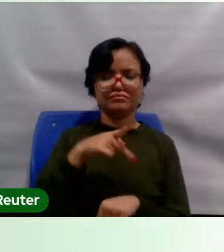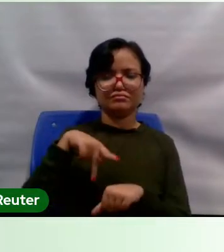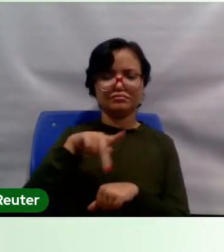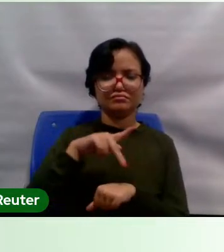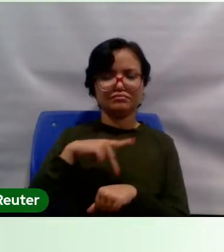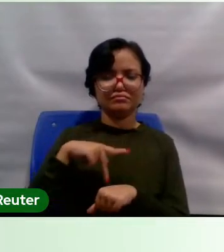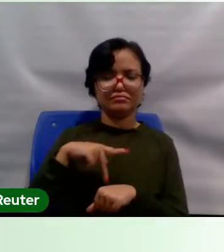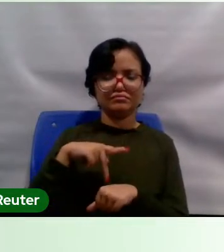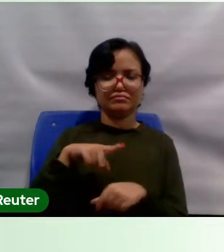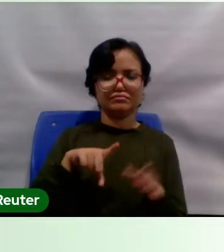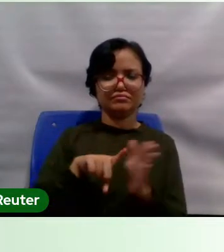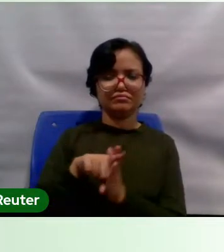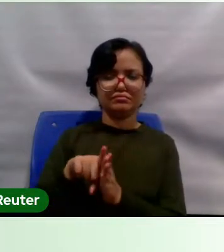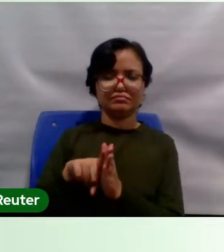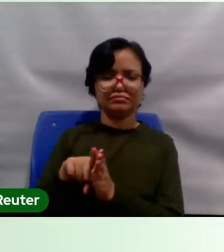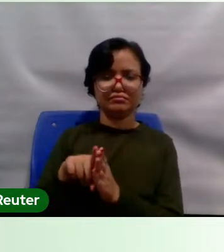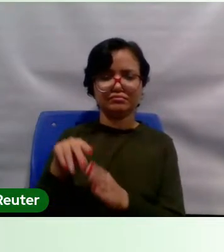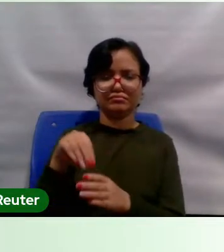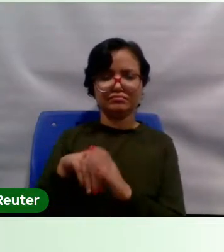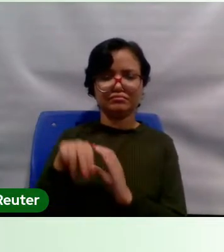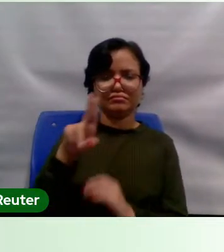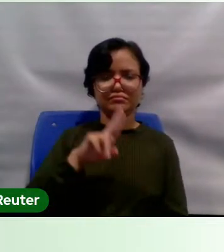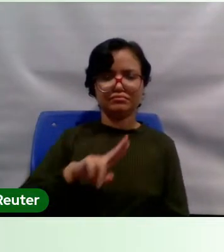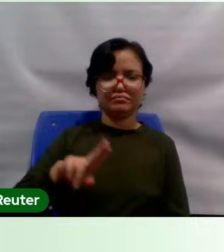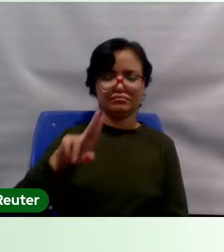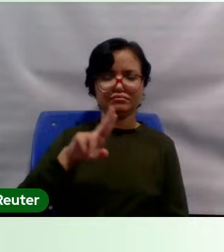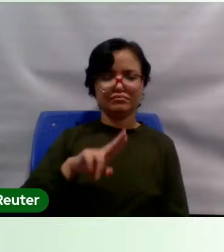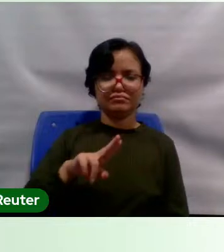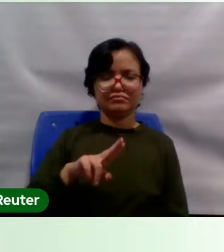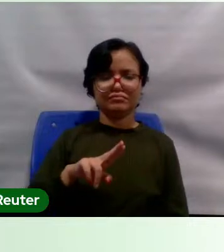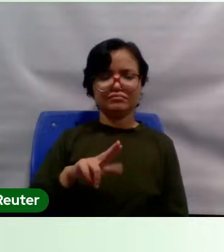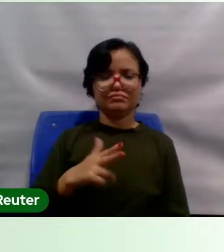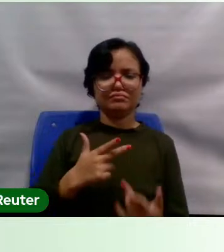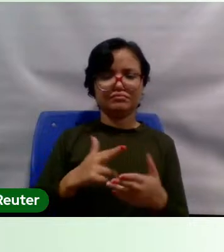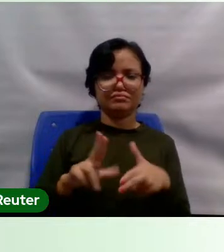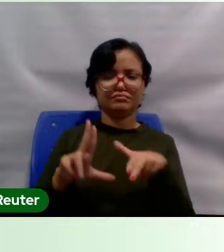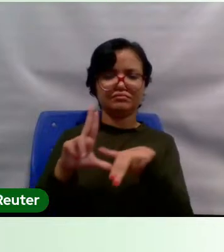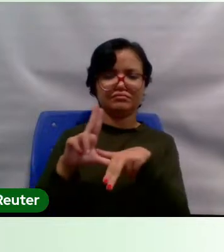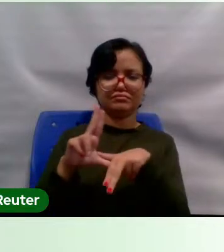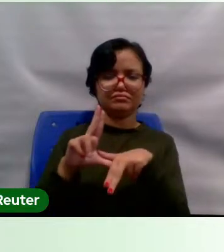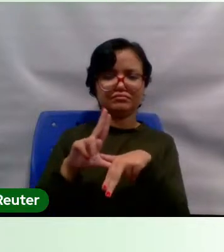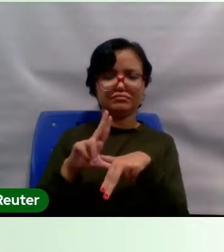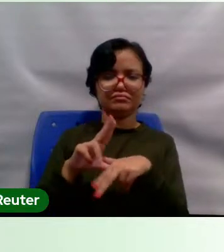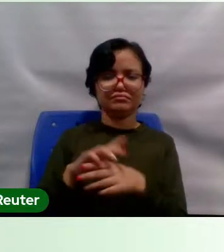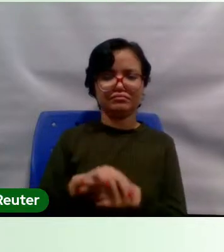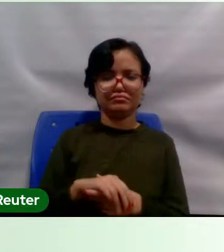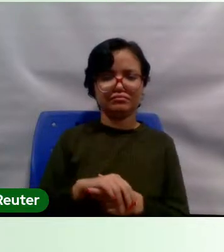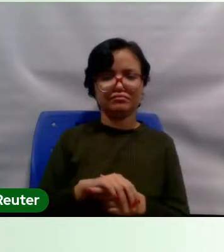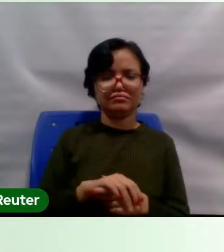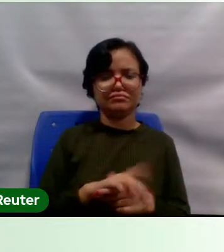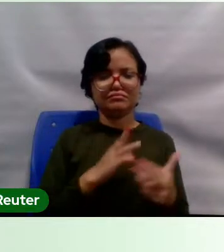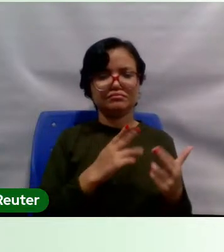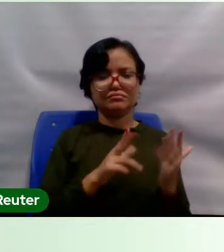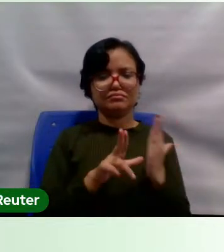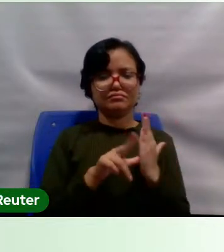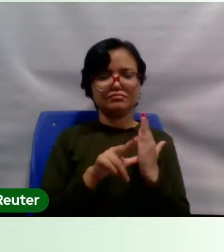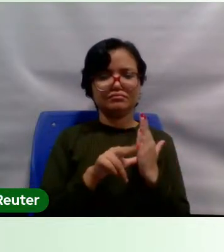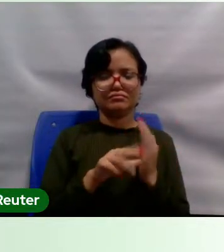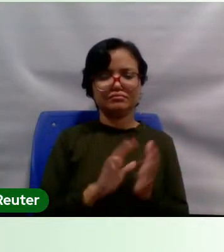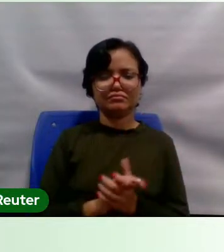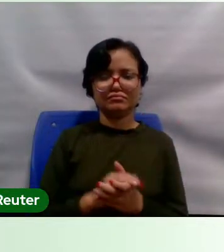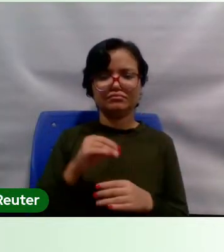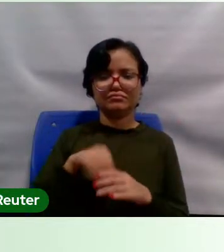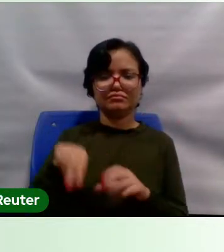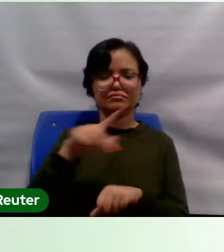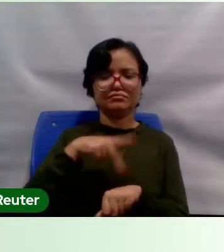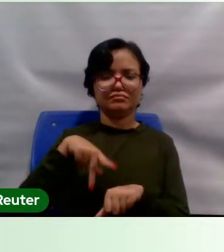pesquisa nas universidades como a Unifespa, como a Universidade Federal do Pará, nesse país se pesquisa